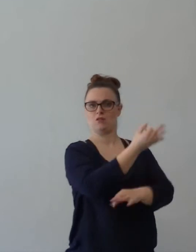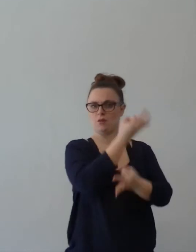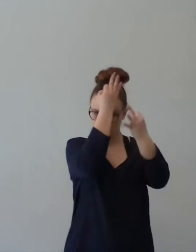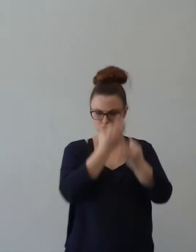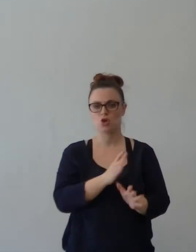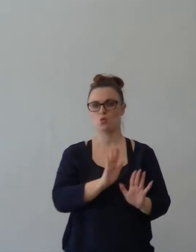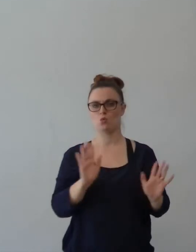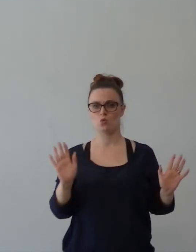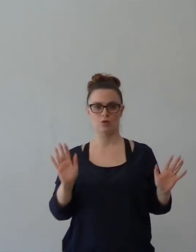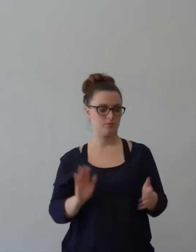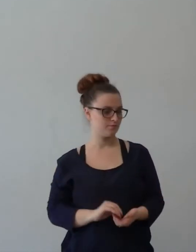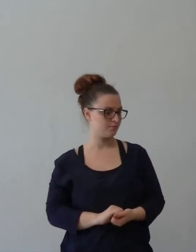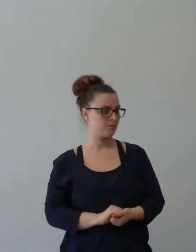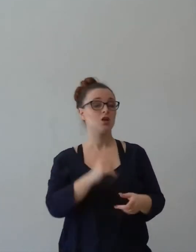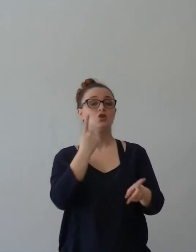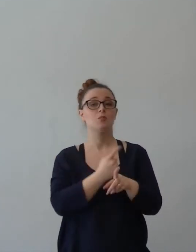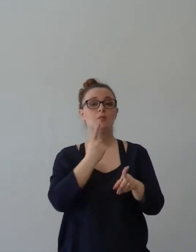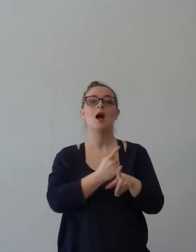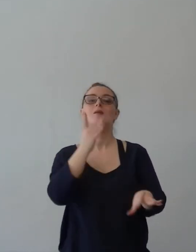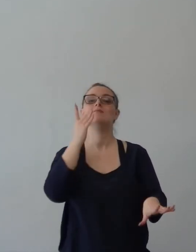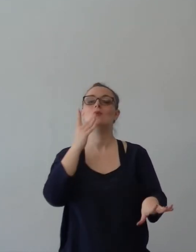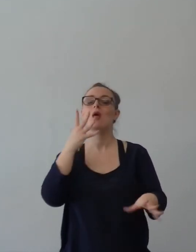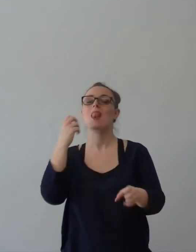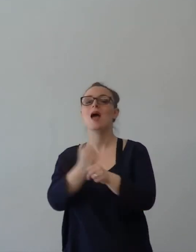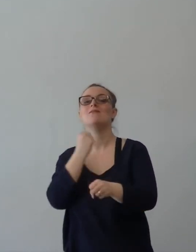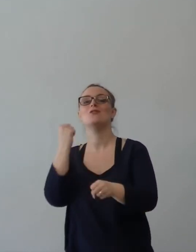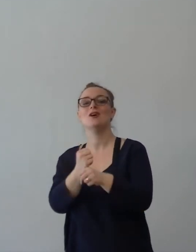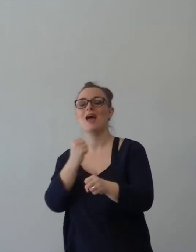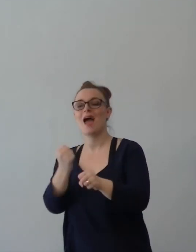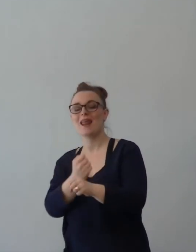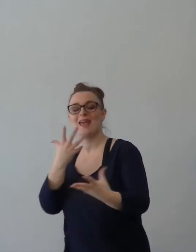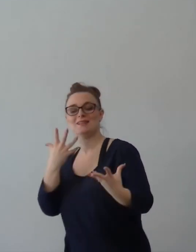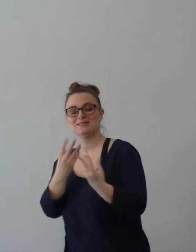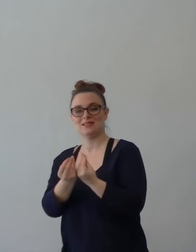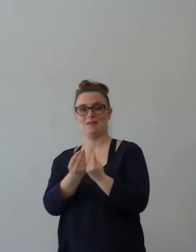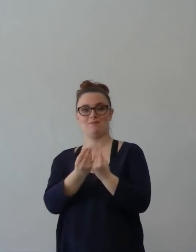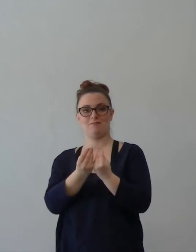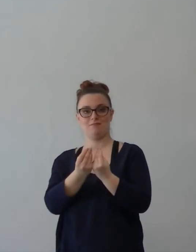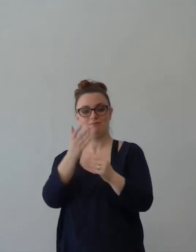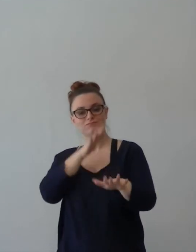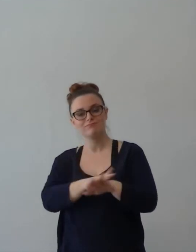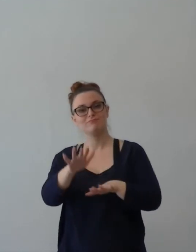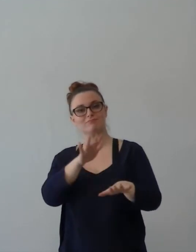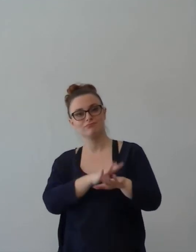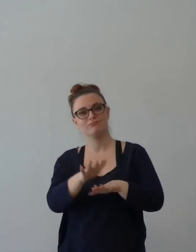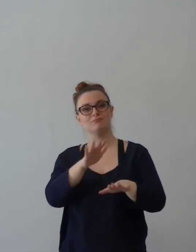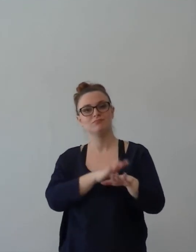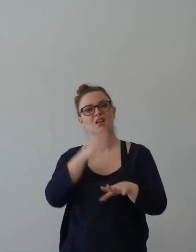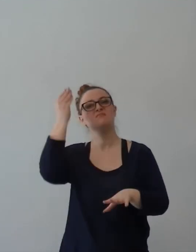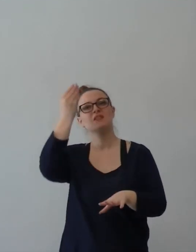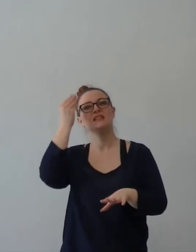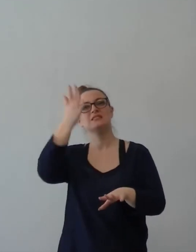abituarci a lavorare assieme. Dobbiamo qualche volta mettere da parte le nostre idee